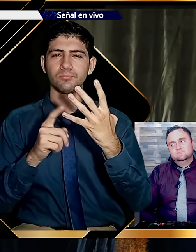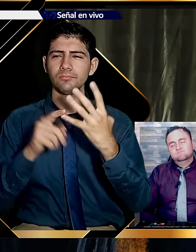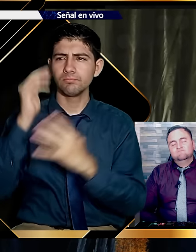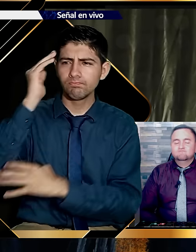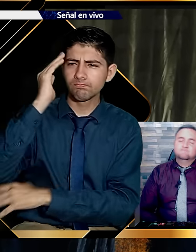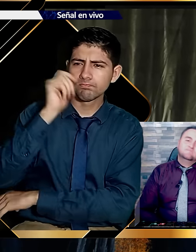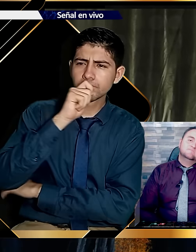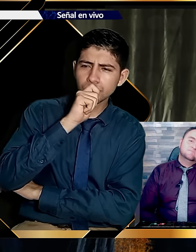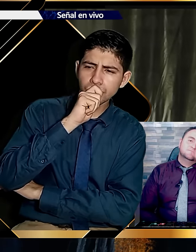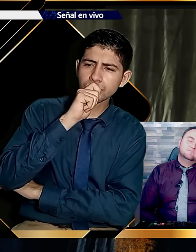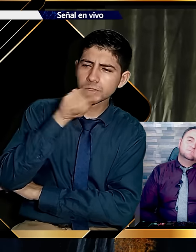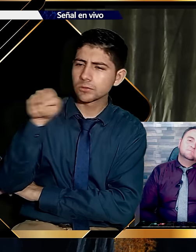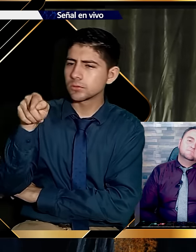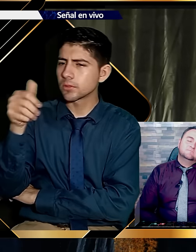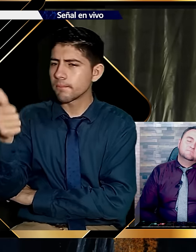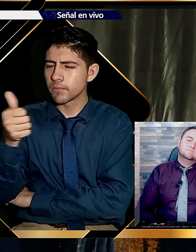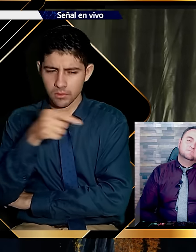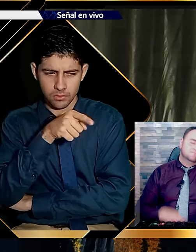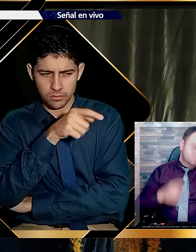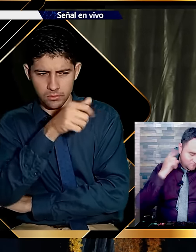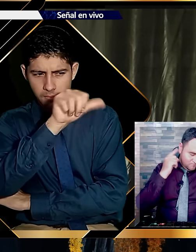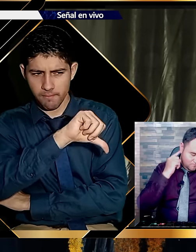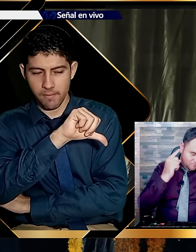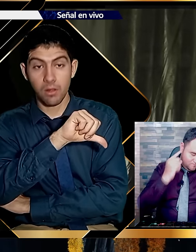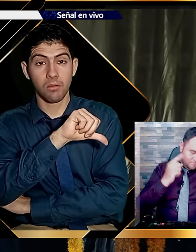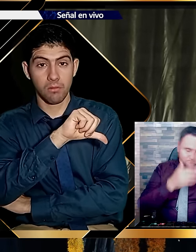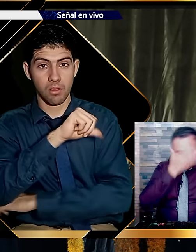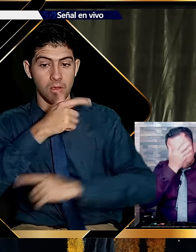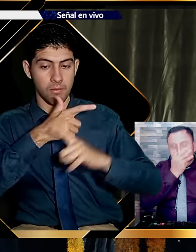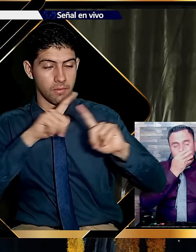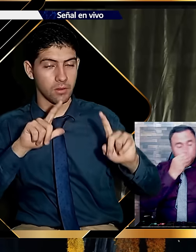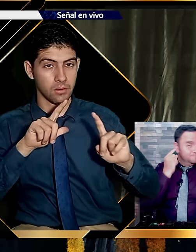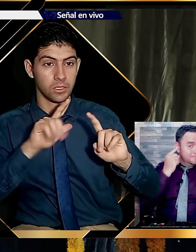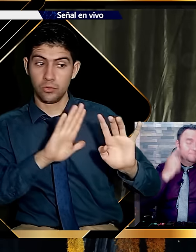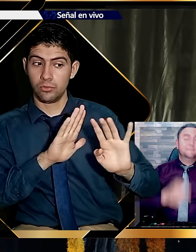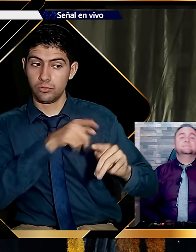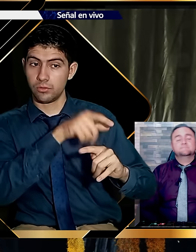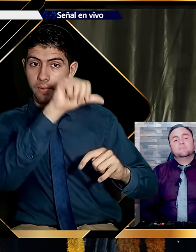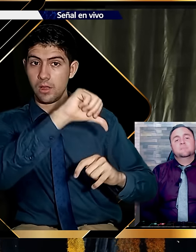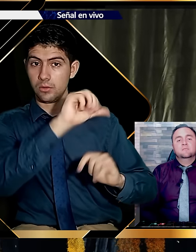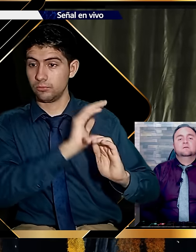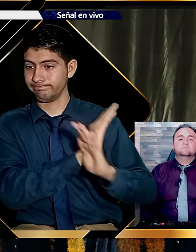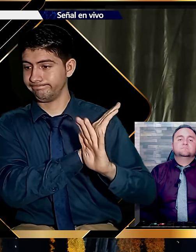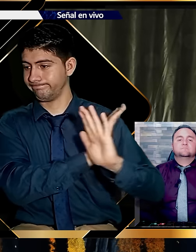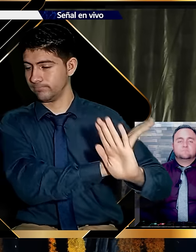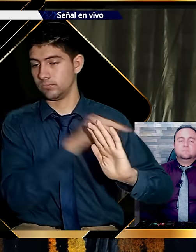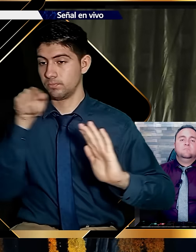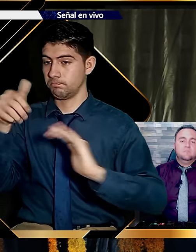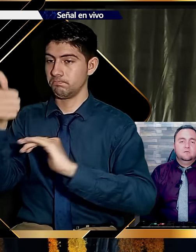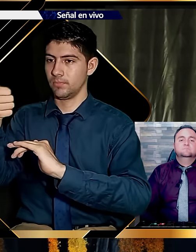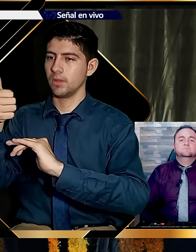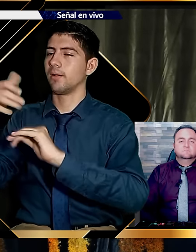Y discernimiento es la cuarta. Me permite hacer juicio. Entre el bien y el mal. Y me libra de participar. los